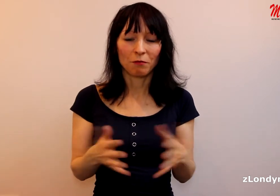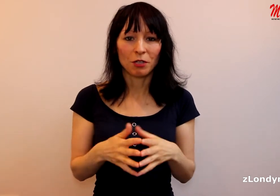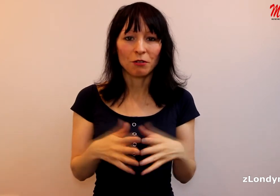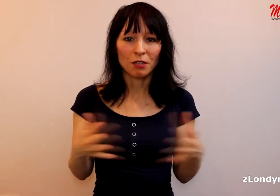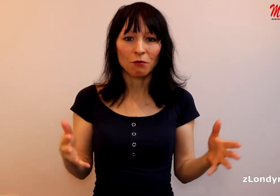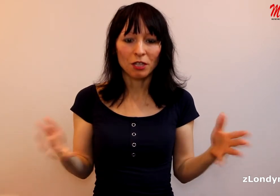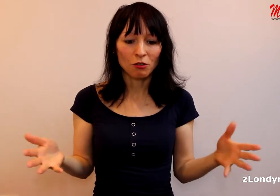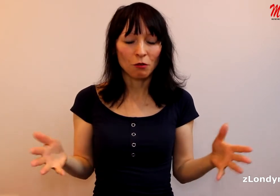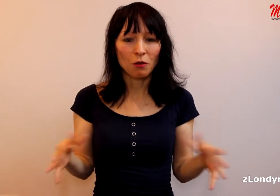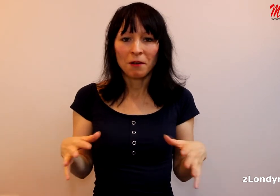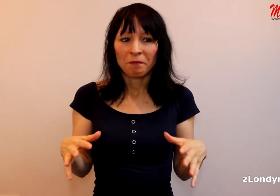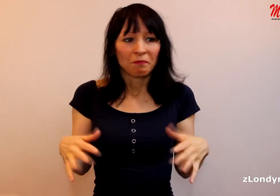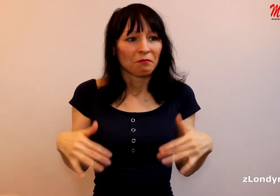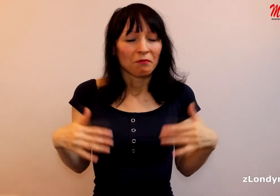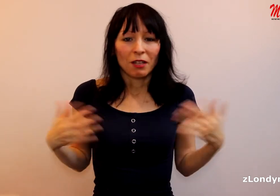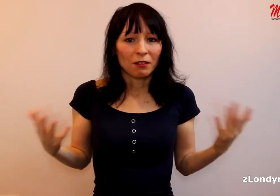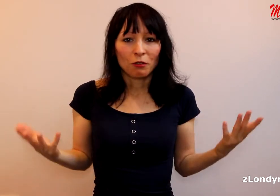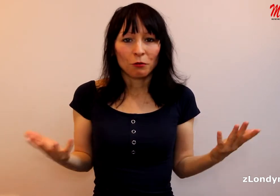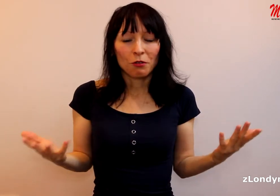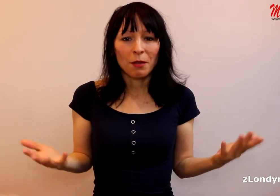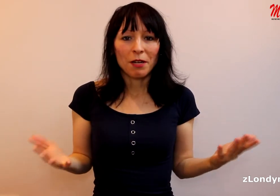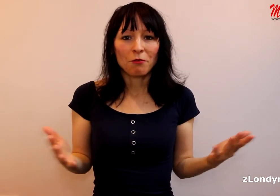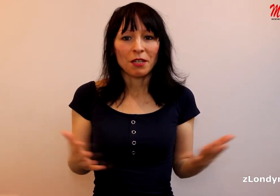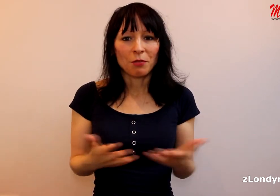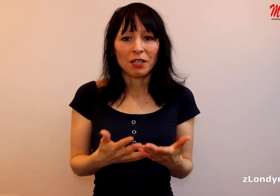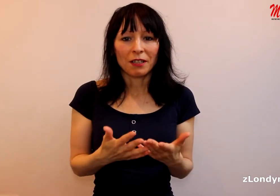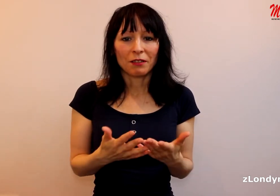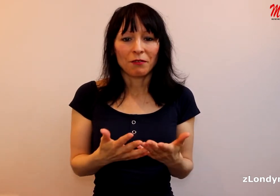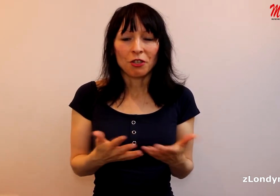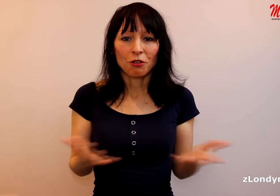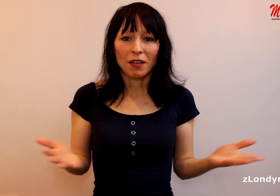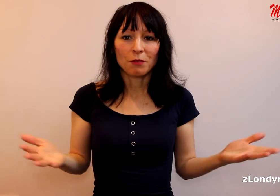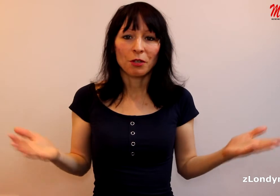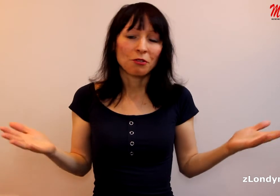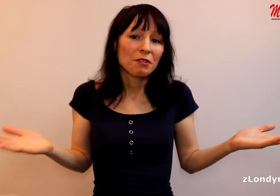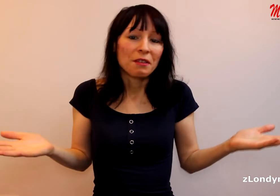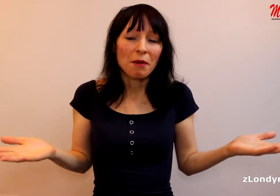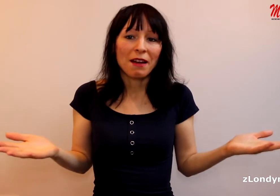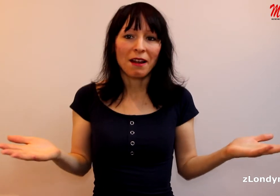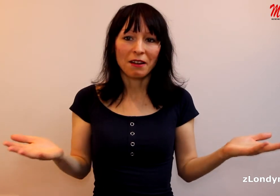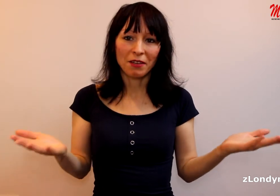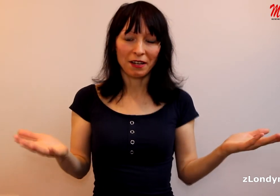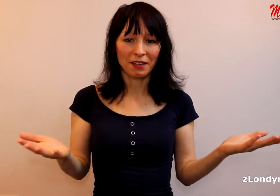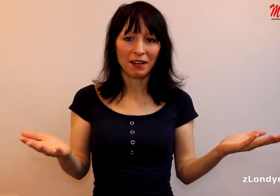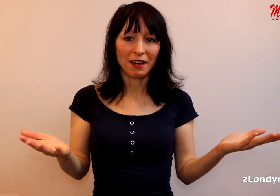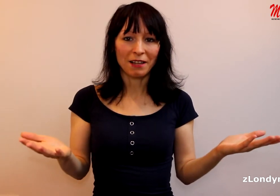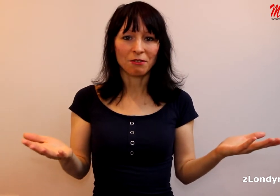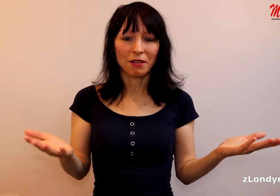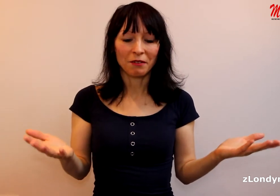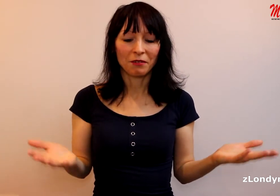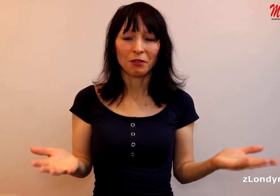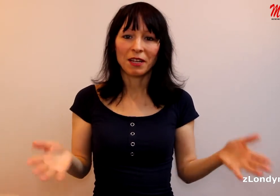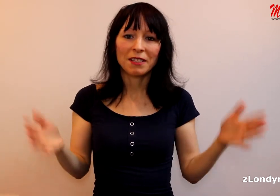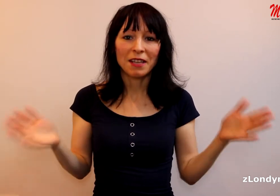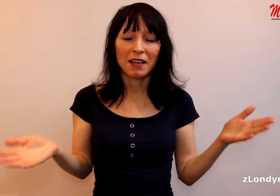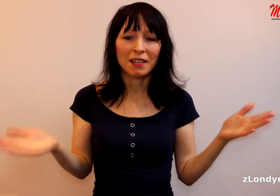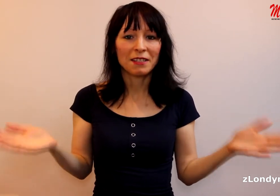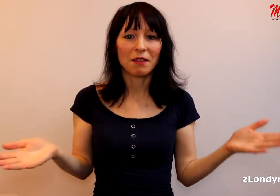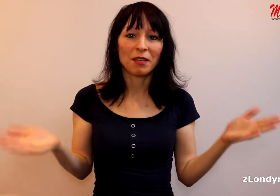přirozenou cestou tomuto zabraňují. Například většinová společnost nemá ráda vyhraněné názory. Nechce extrémně